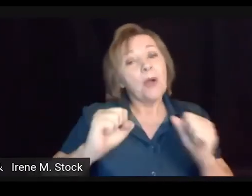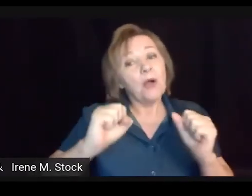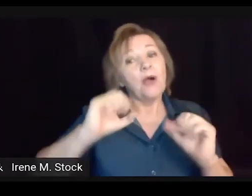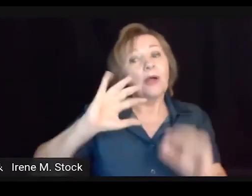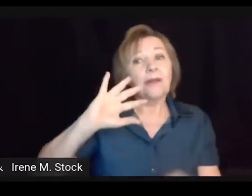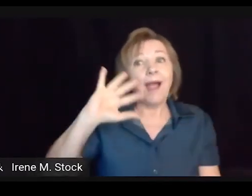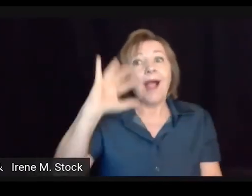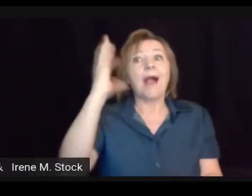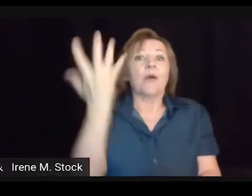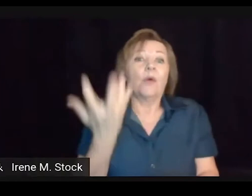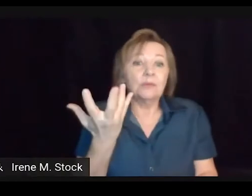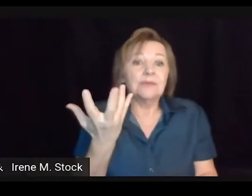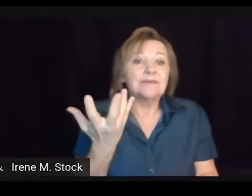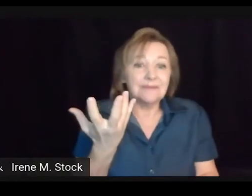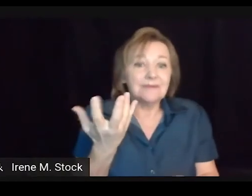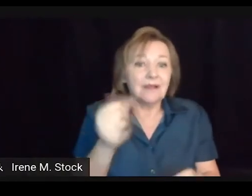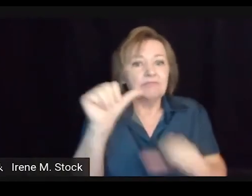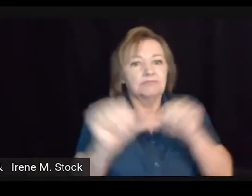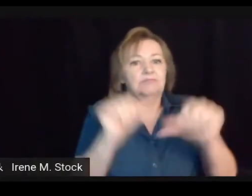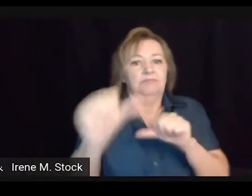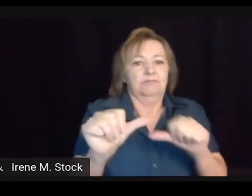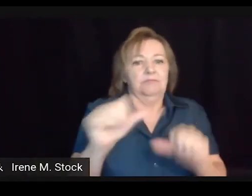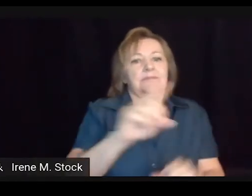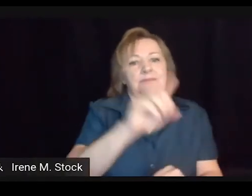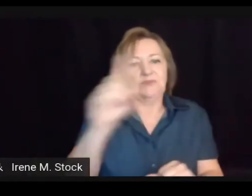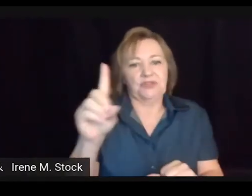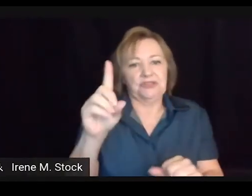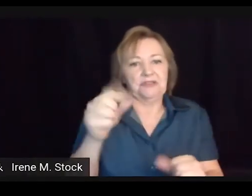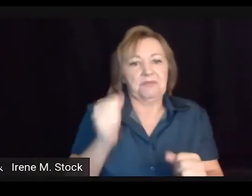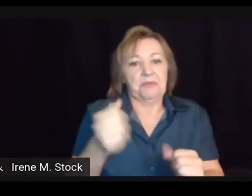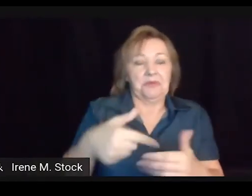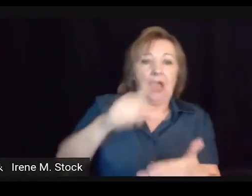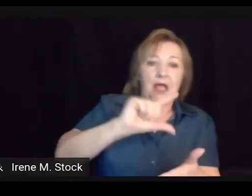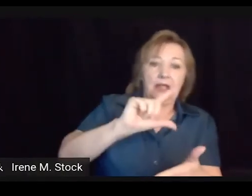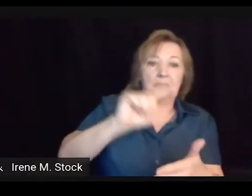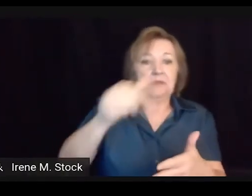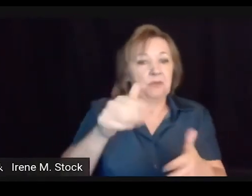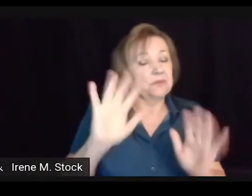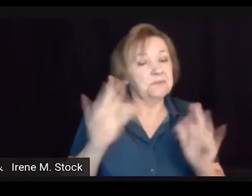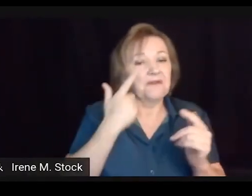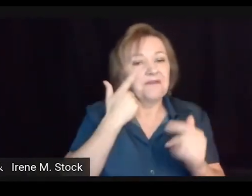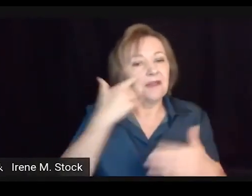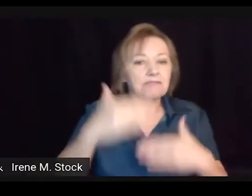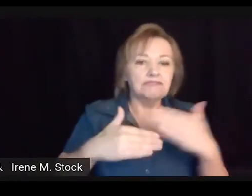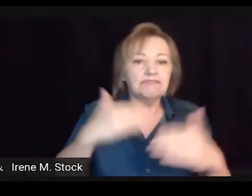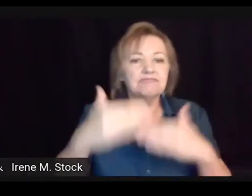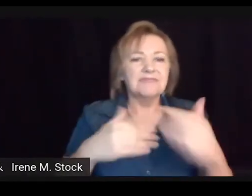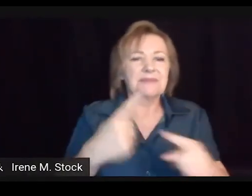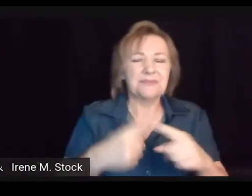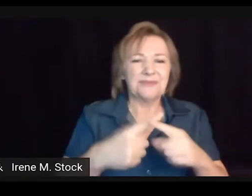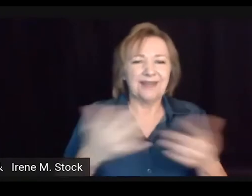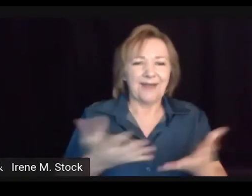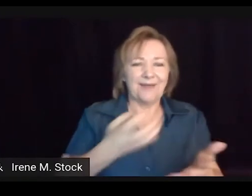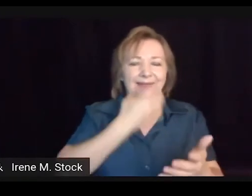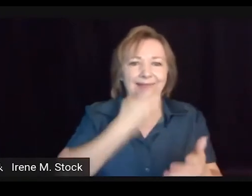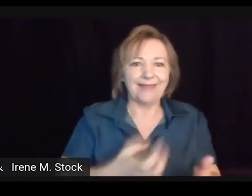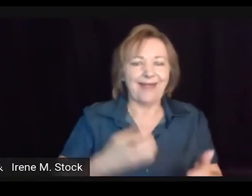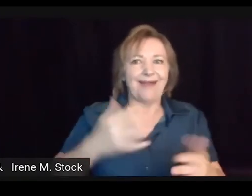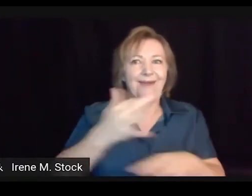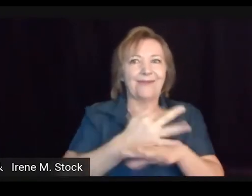Que vai ser um momento que a gente vai poder interagir, né. Se alguma eventualidade aconteça,